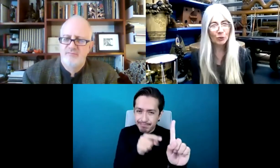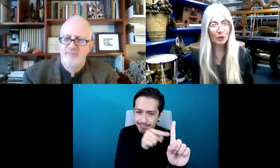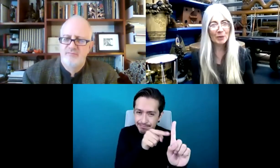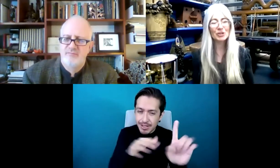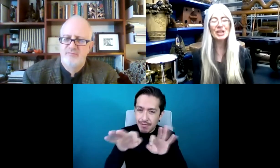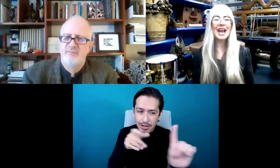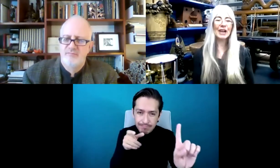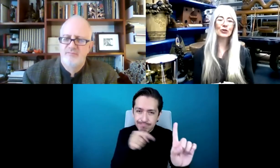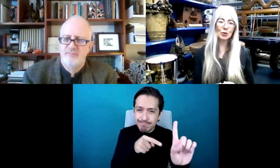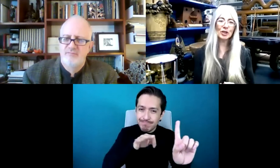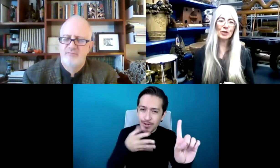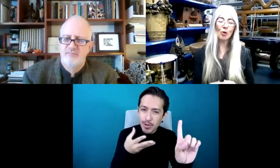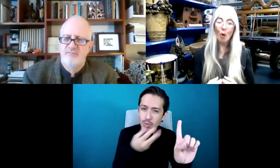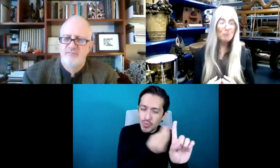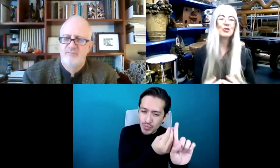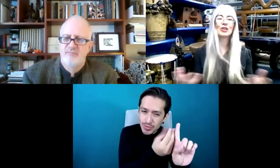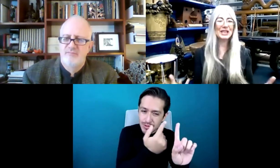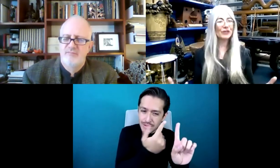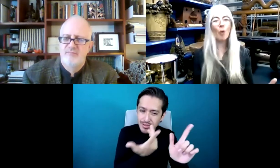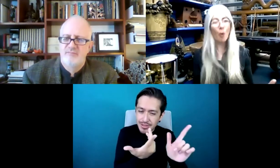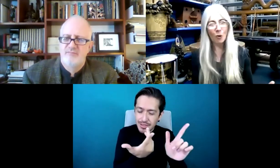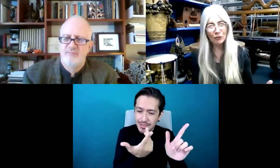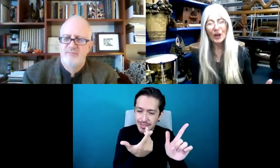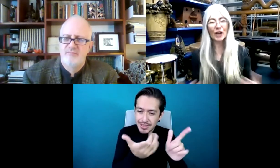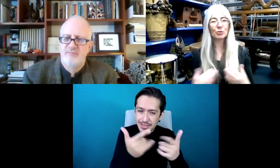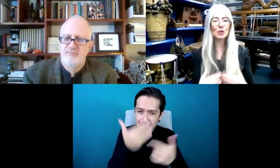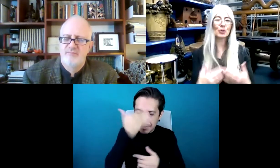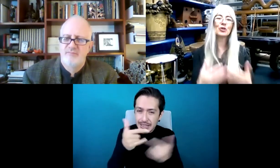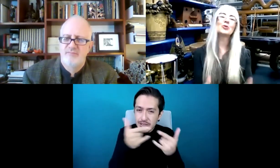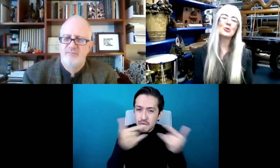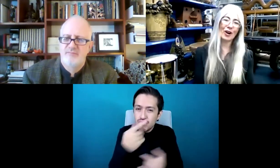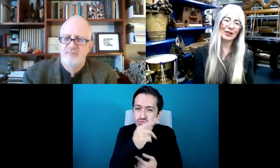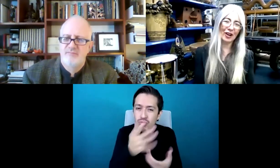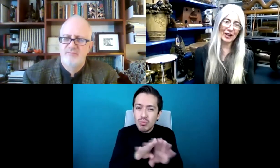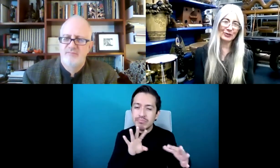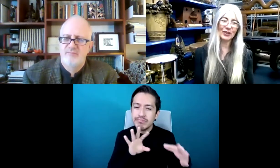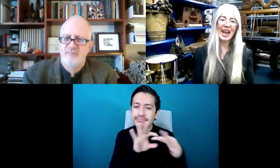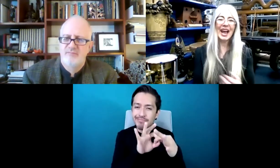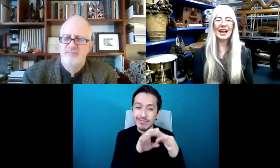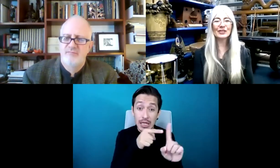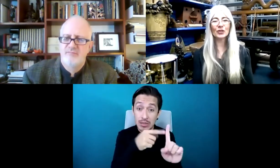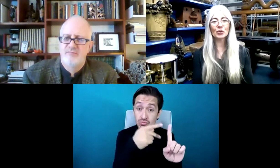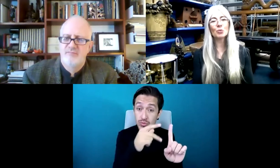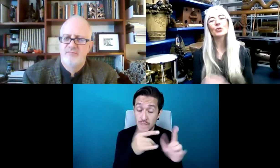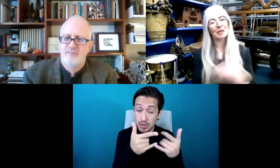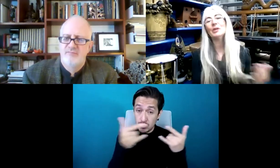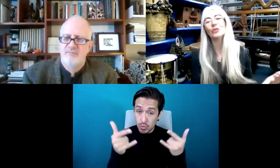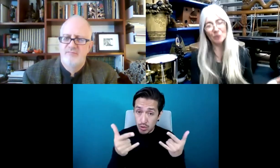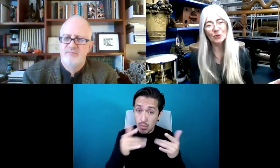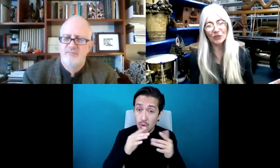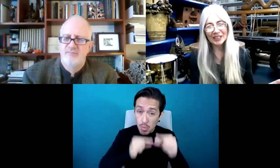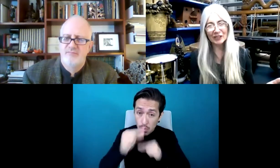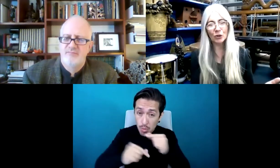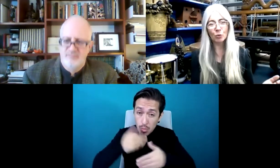persona para saber de qué va su historia. Y la historia va a evolucionar conforme nuestra vida